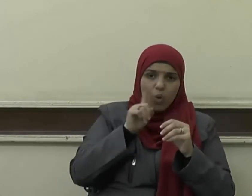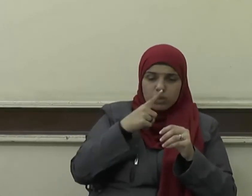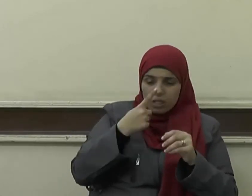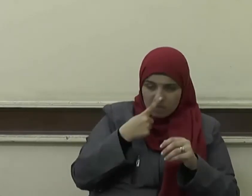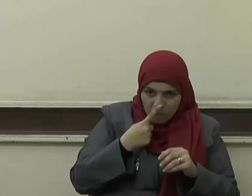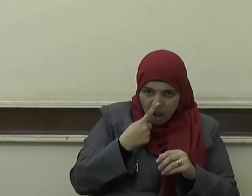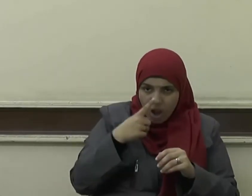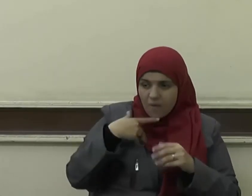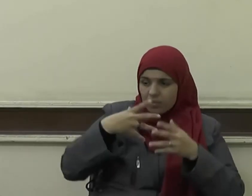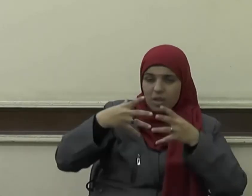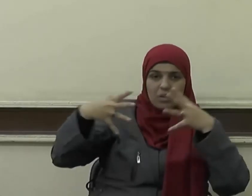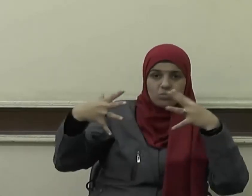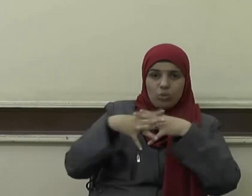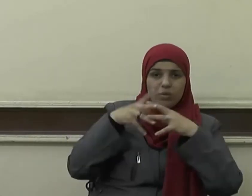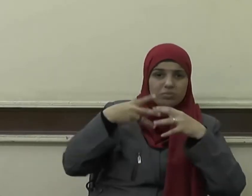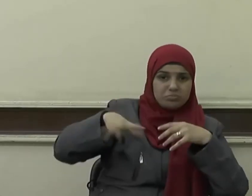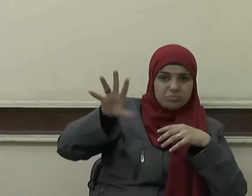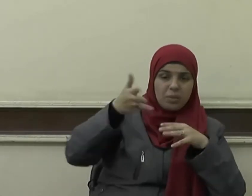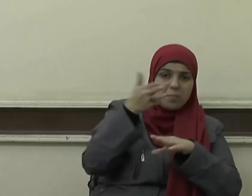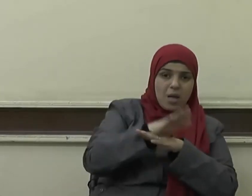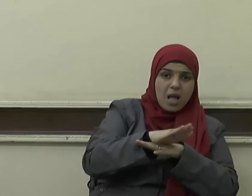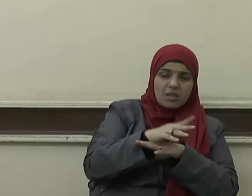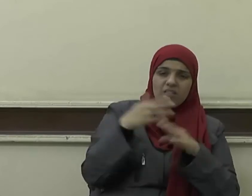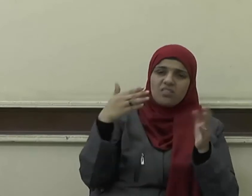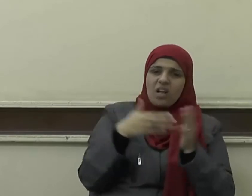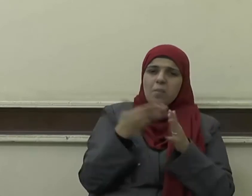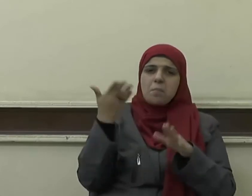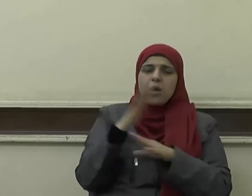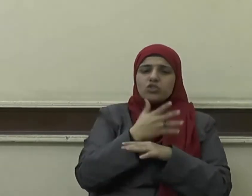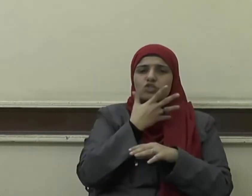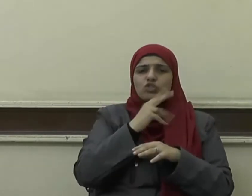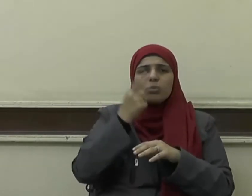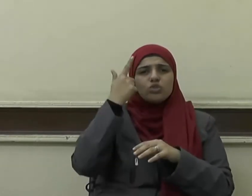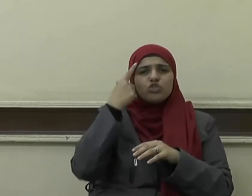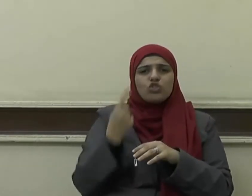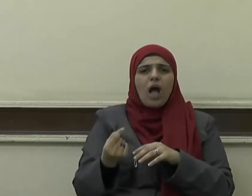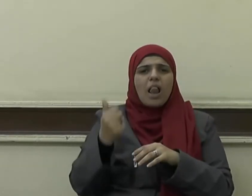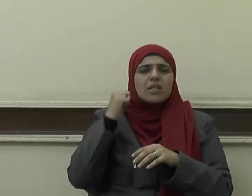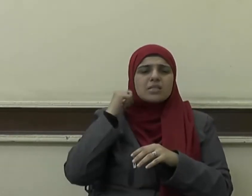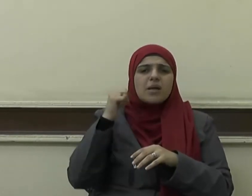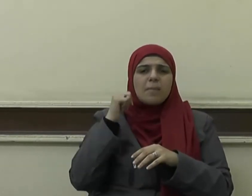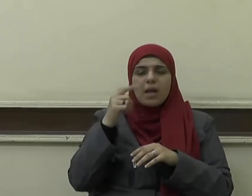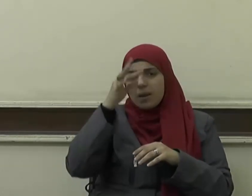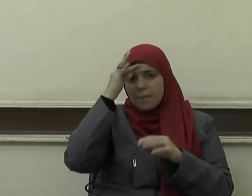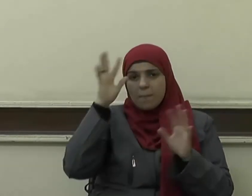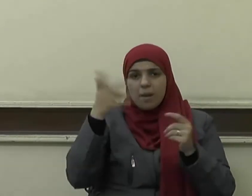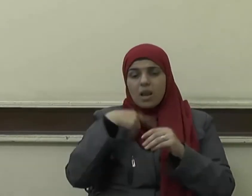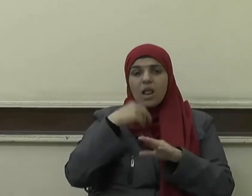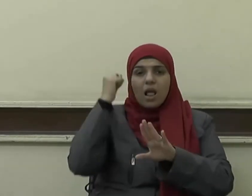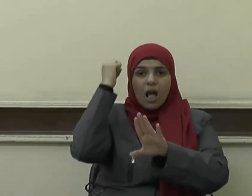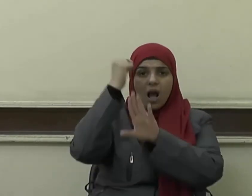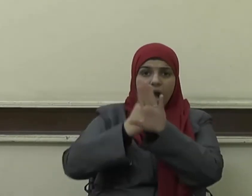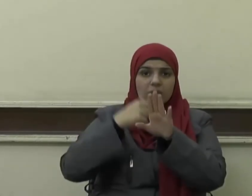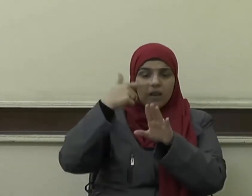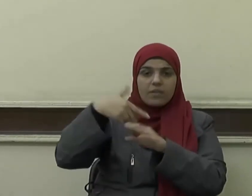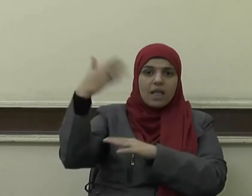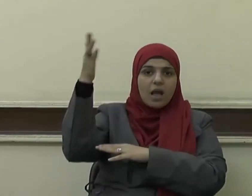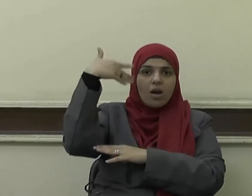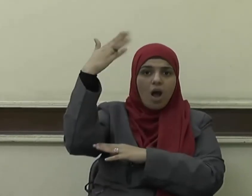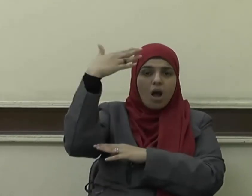وفارق الجماعة فمات مات ميتة جاهلية ومن قاتل تحت راية عمية